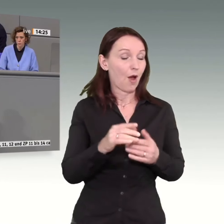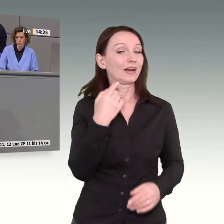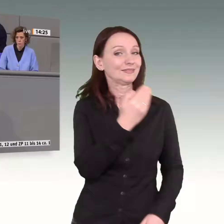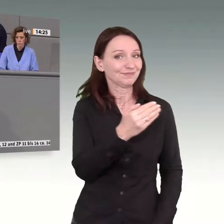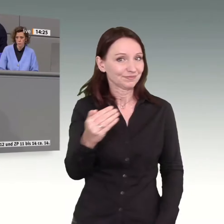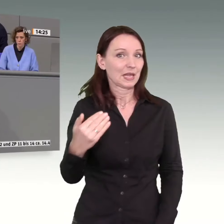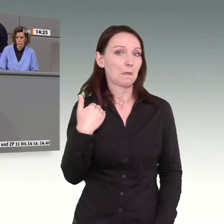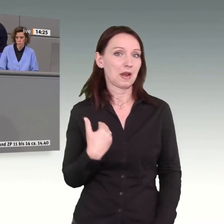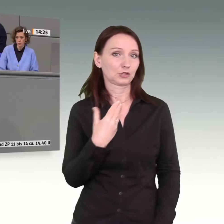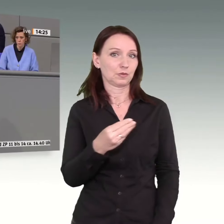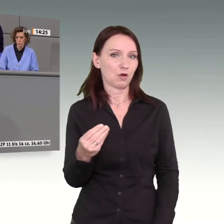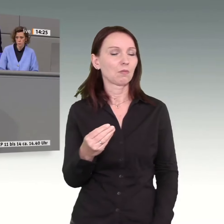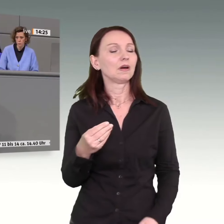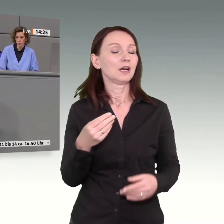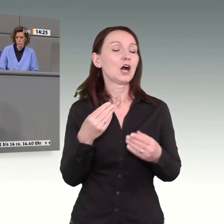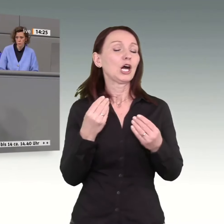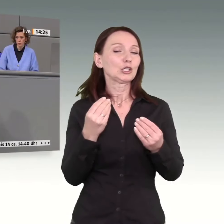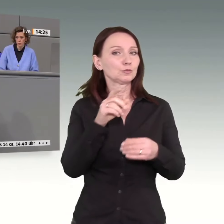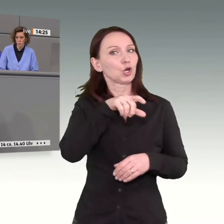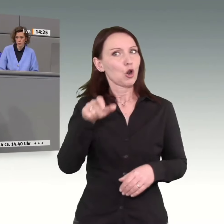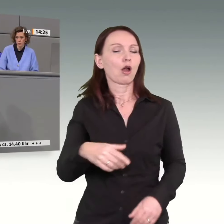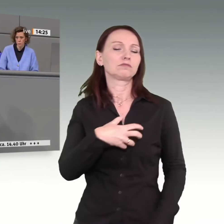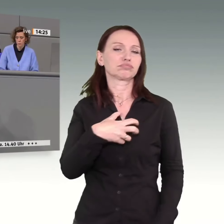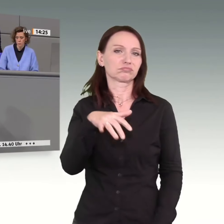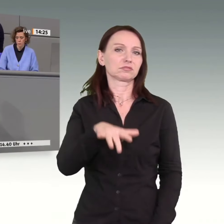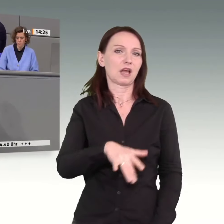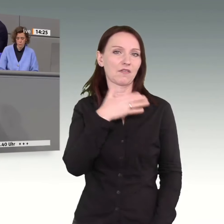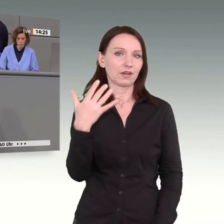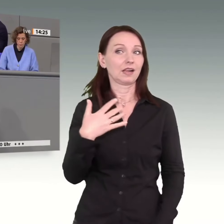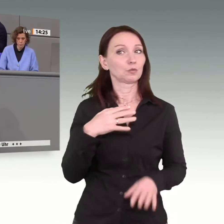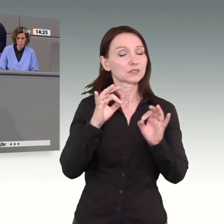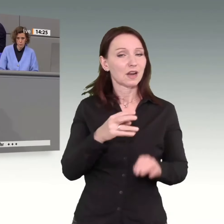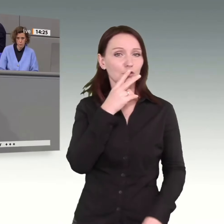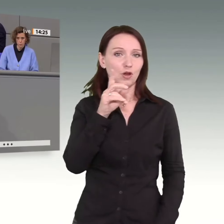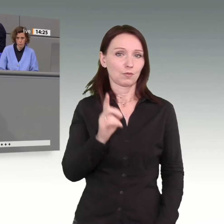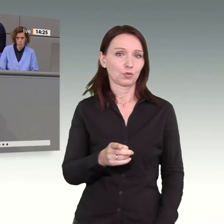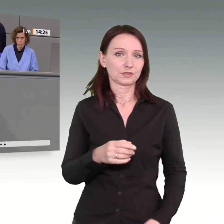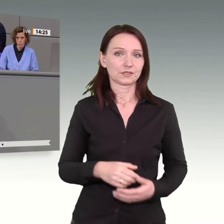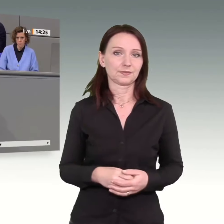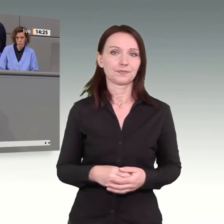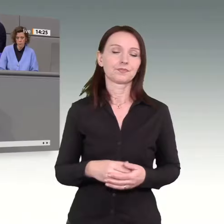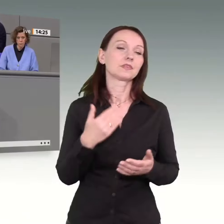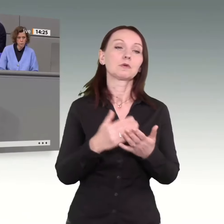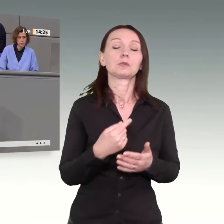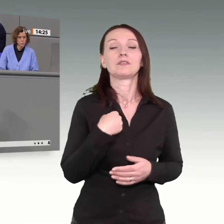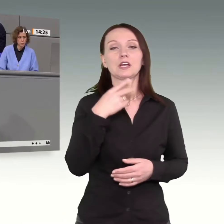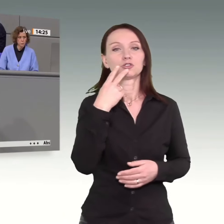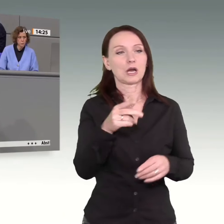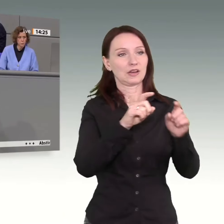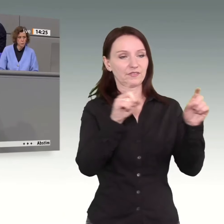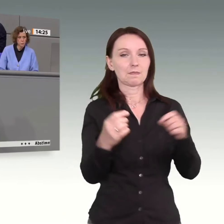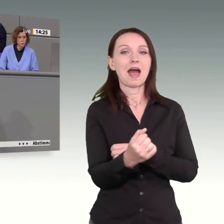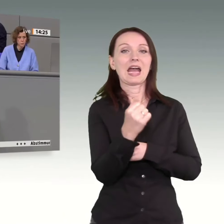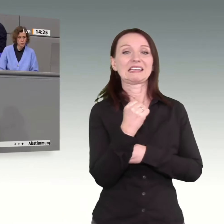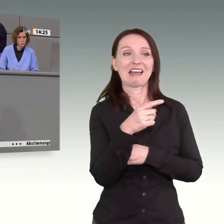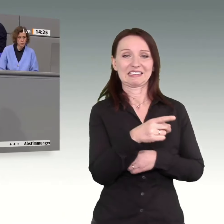Leute, die viel haben. Da muss man genau hinschauen, und wir gucken zum Beispiel, dass energieintensive Unternehmen den Strom